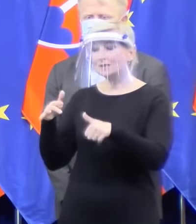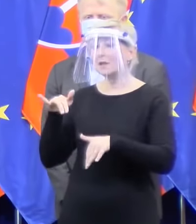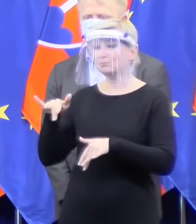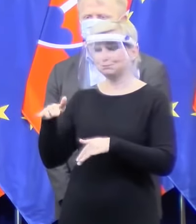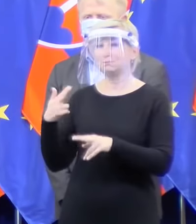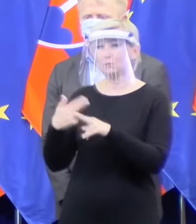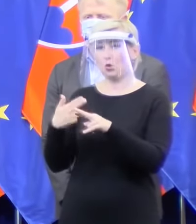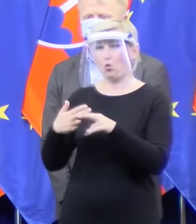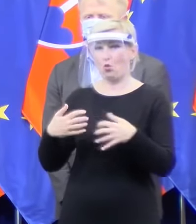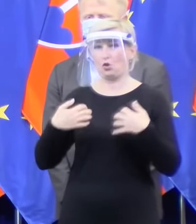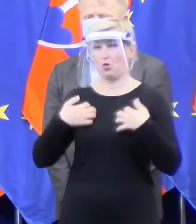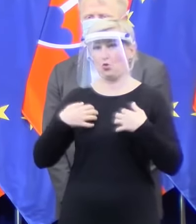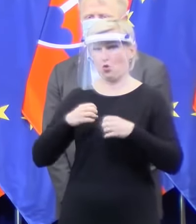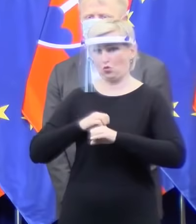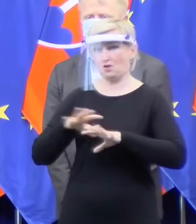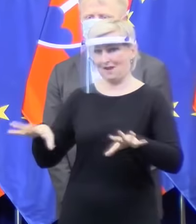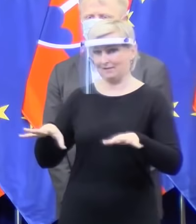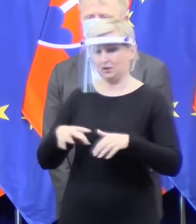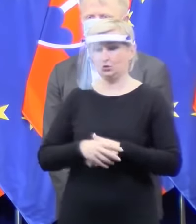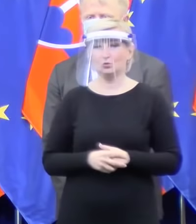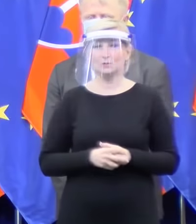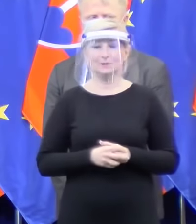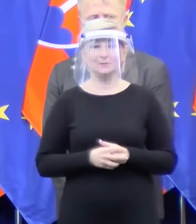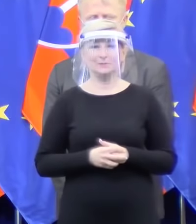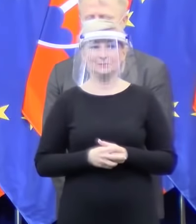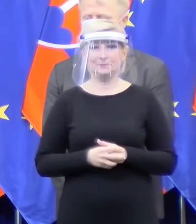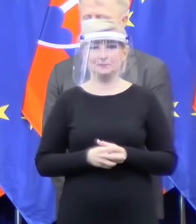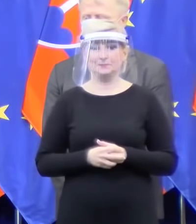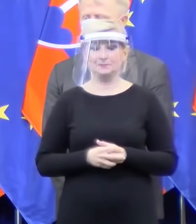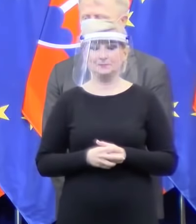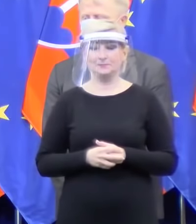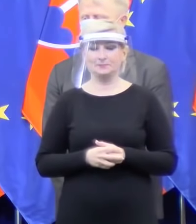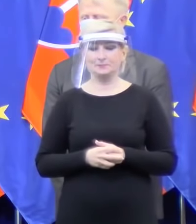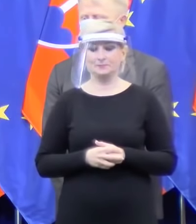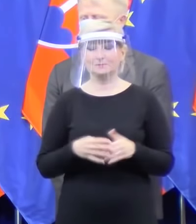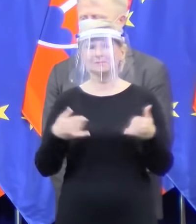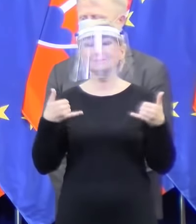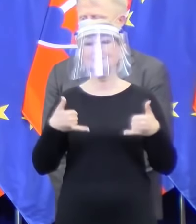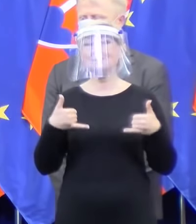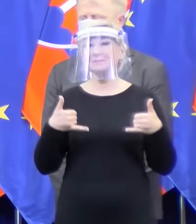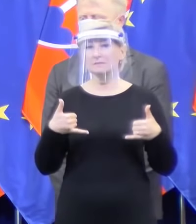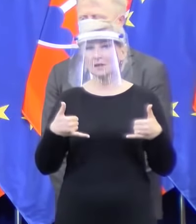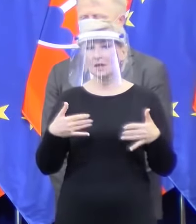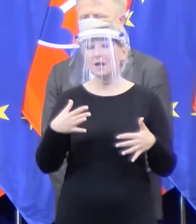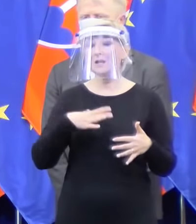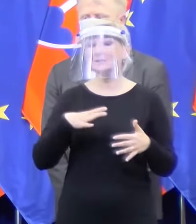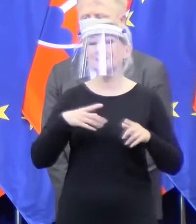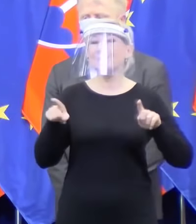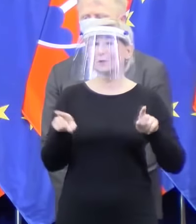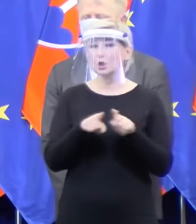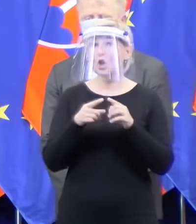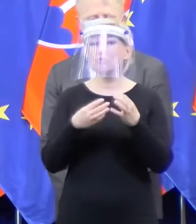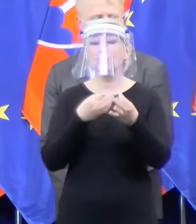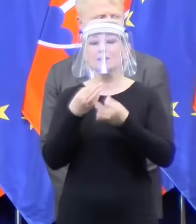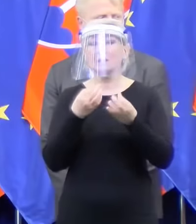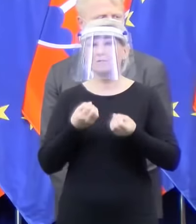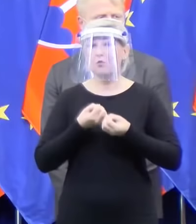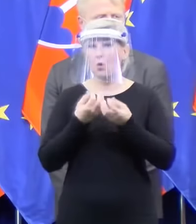na ochorenie COVID-19. Dovolte, aby som vás zároveň informoval,